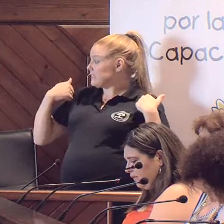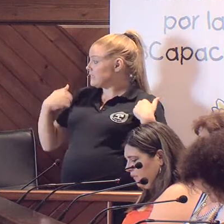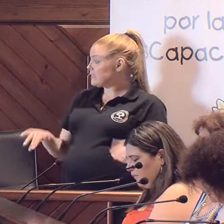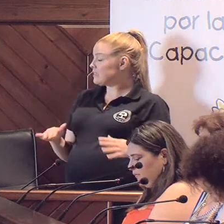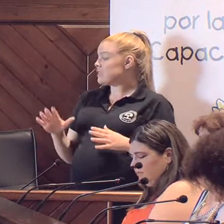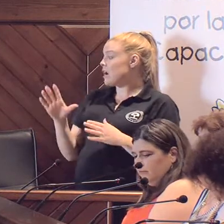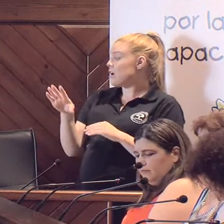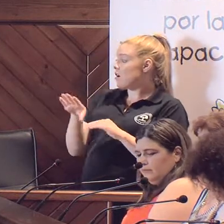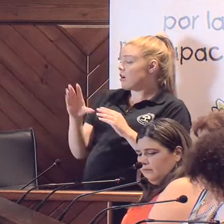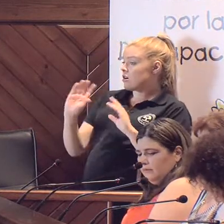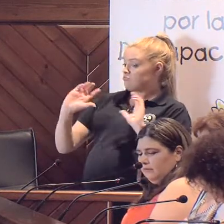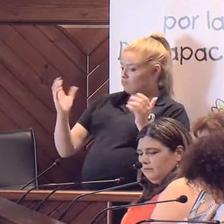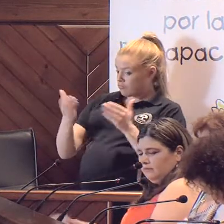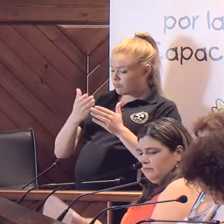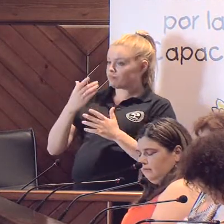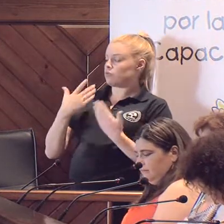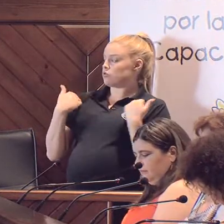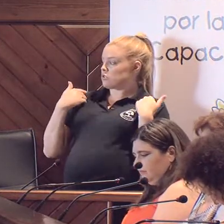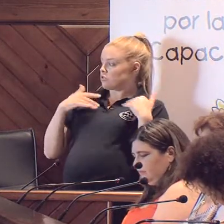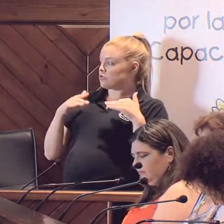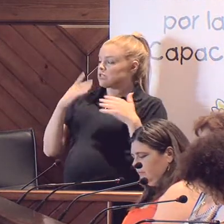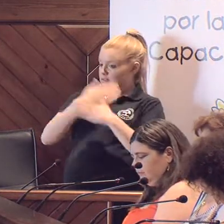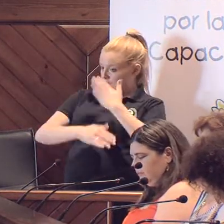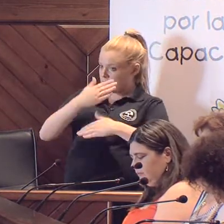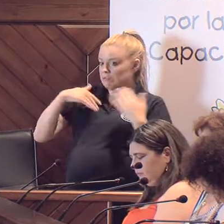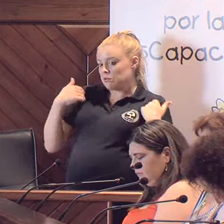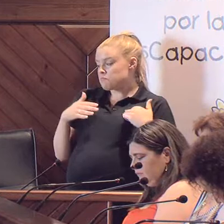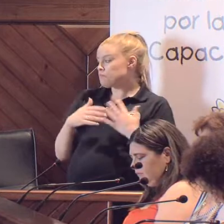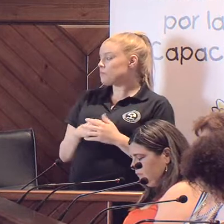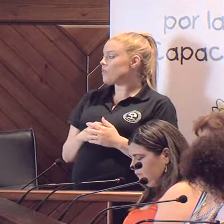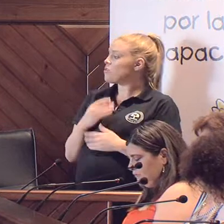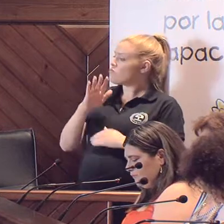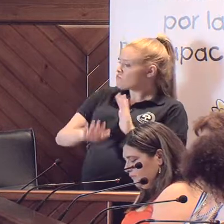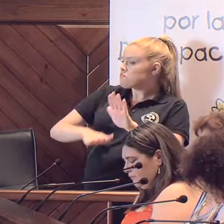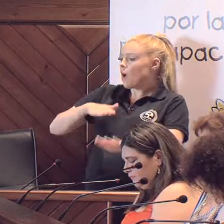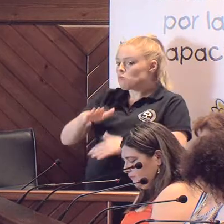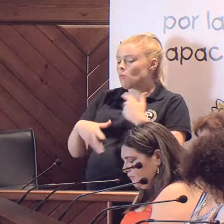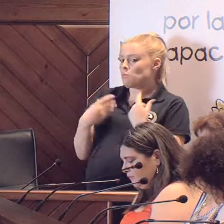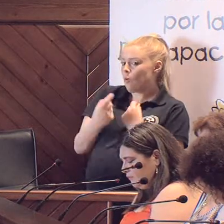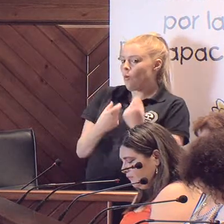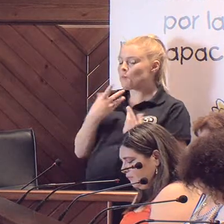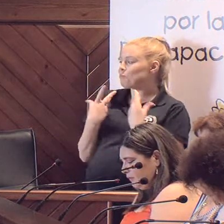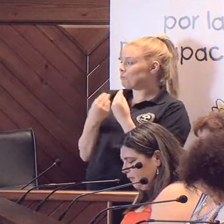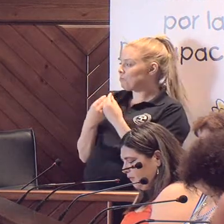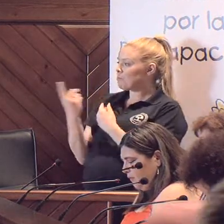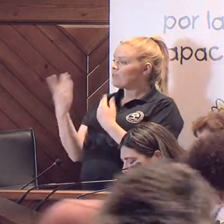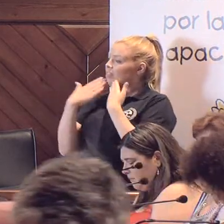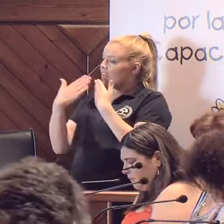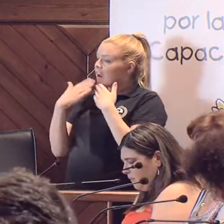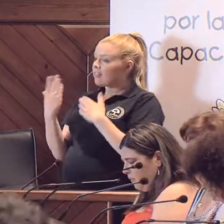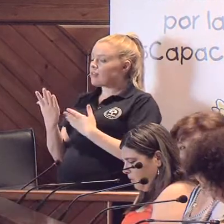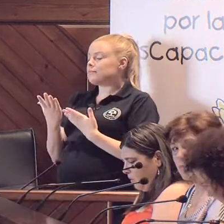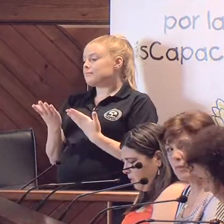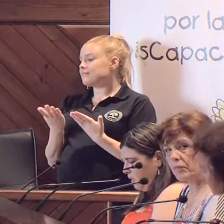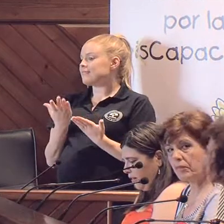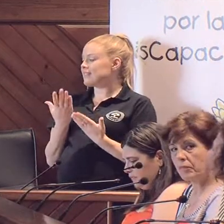en nuestro consejo sectorial de la discapacidad y, bueno, íbamos dando pasos con ellos. Y la verdad que hay que agradecerle a ellos que también